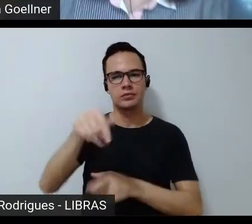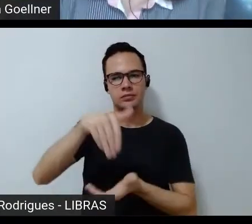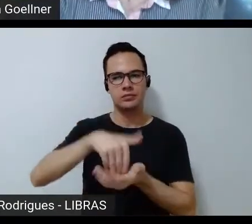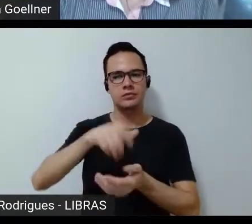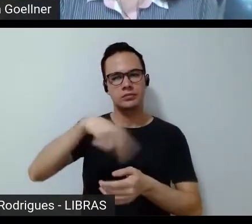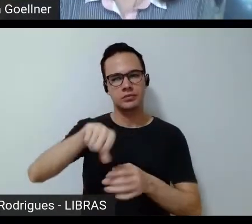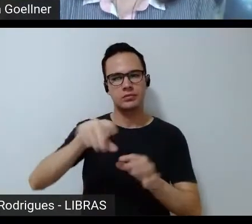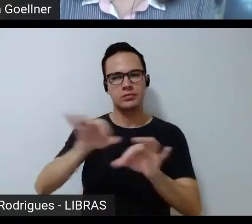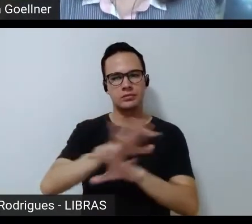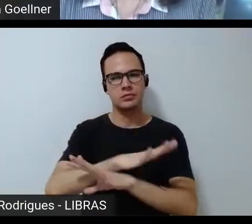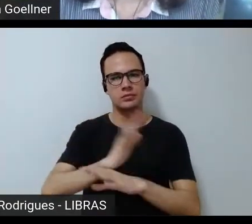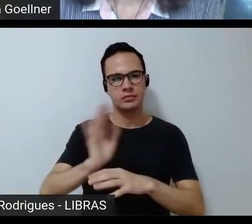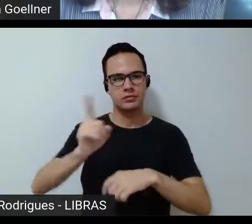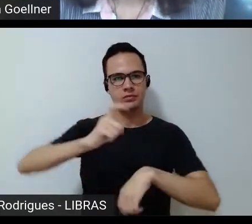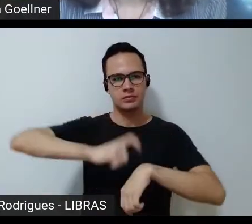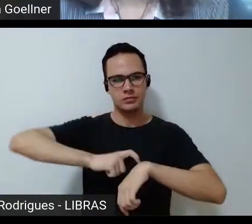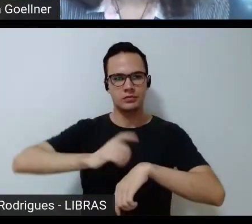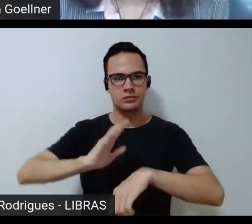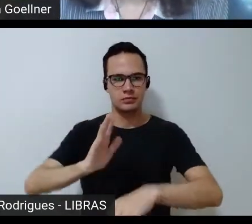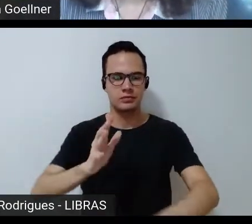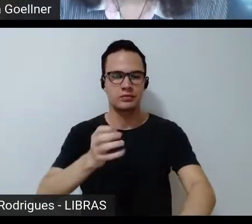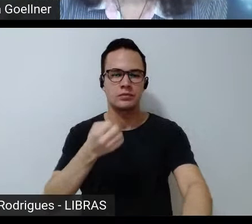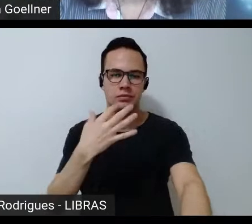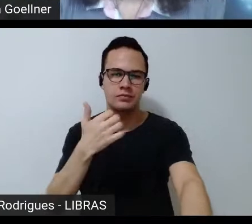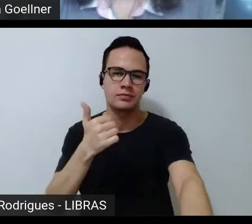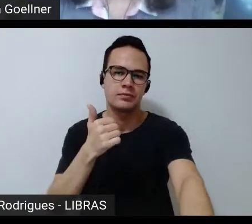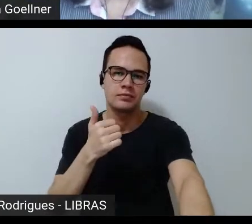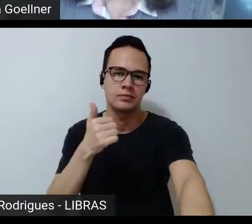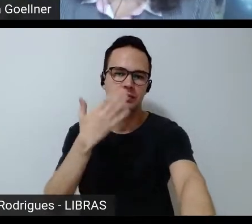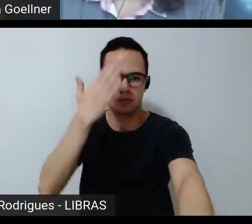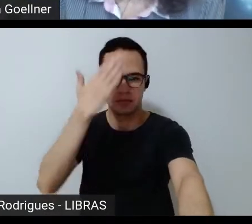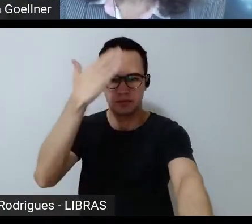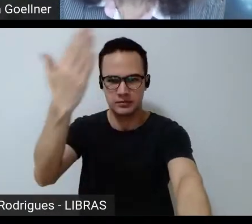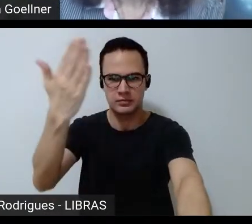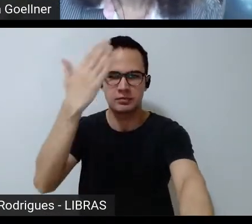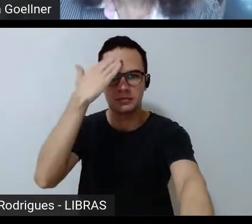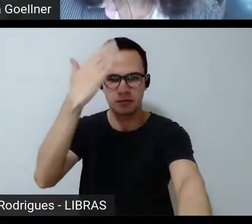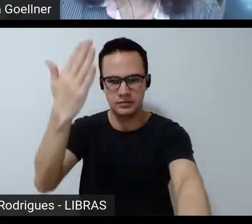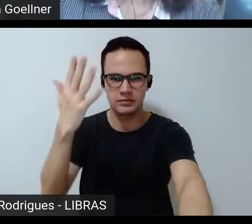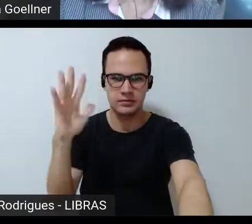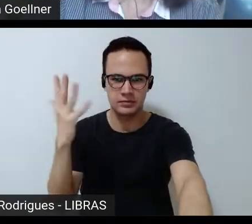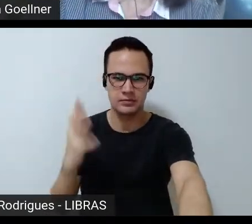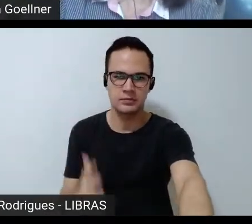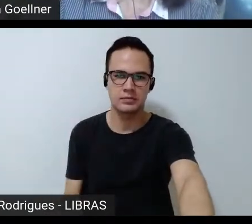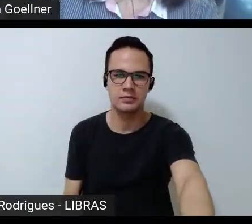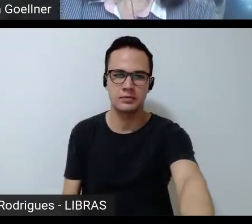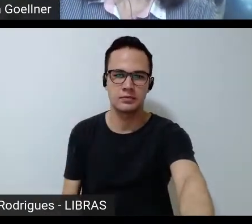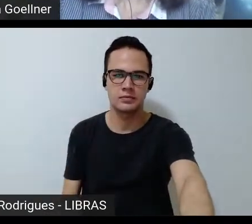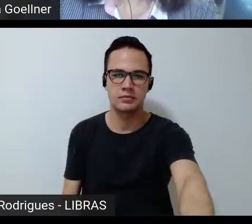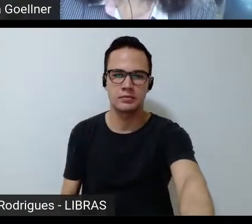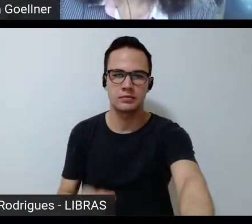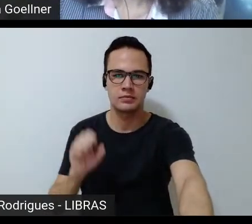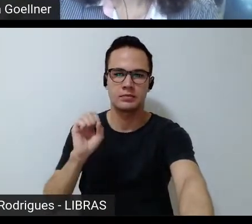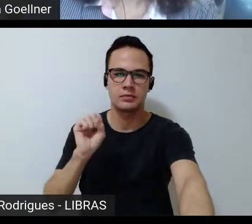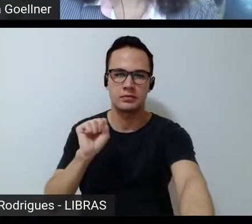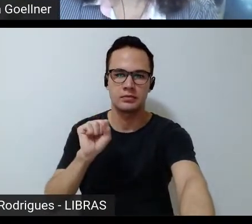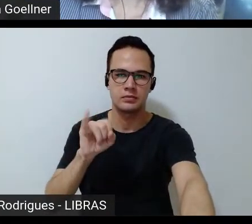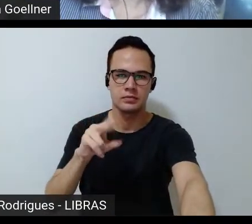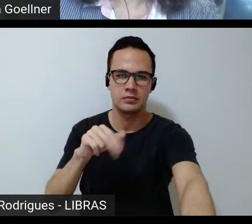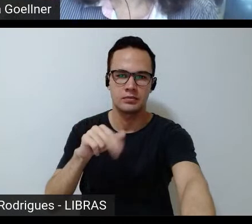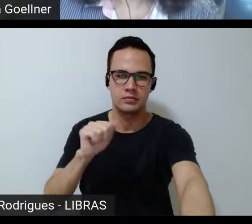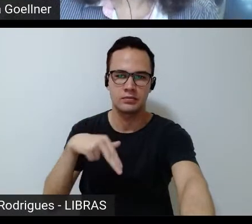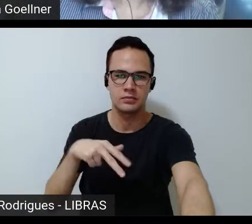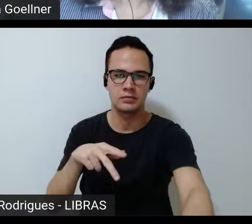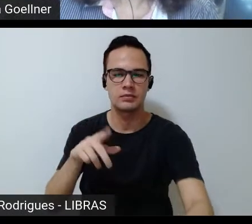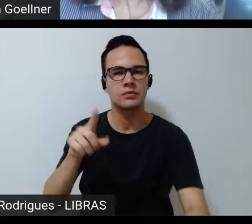gente encerra que a gente tem um tempo marcado tá ótimo bom eu queria agradecer e parabenizar a Silvana Museu do Futebol